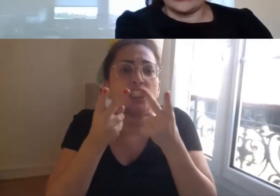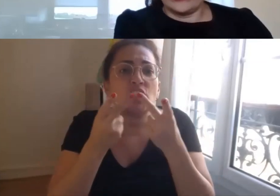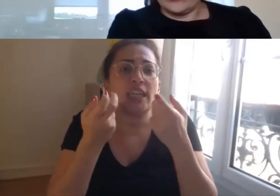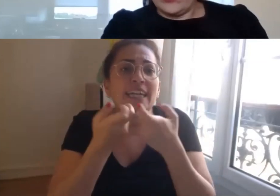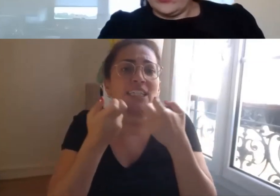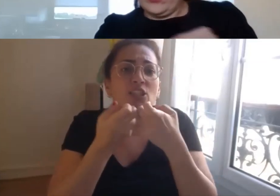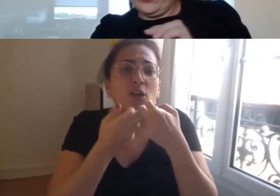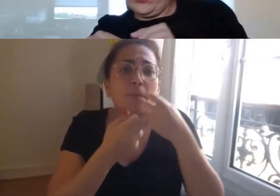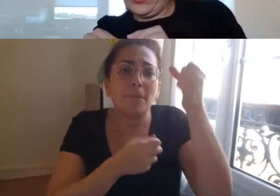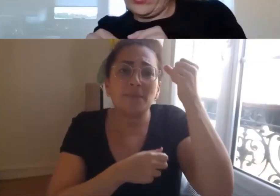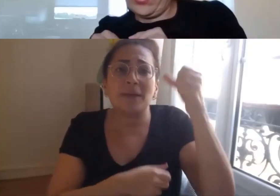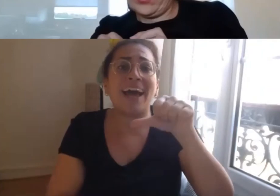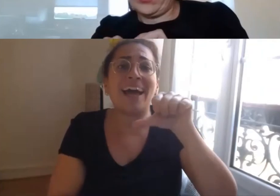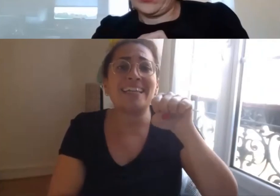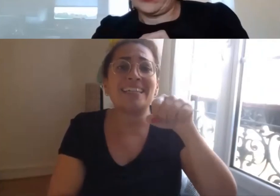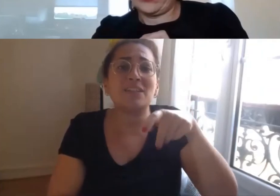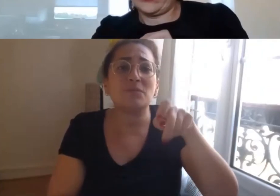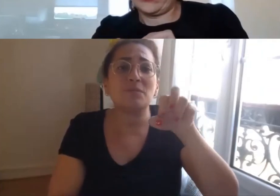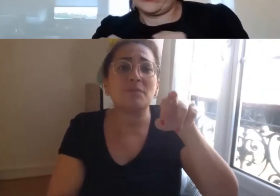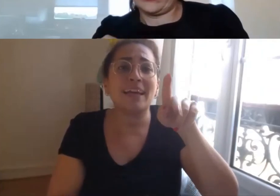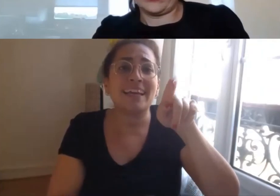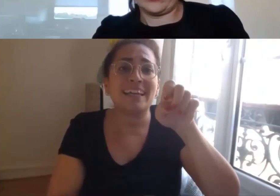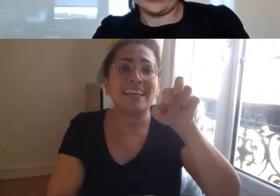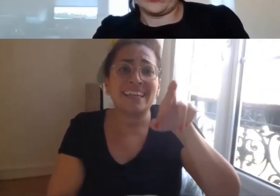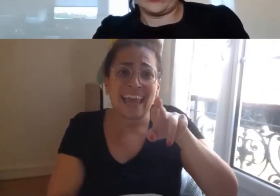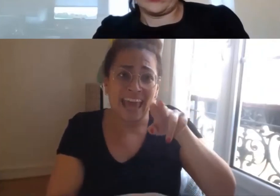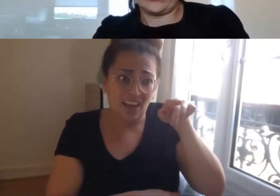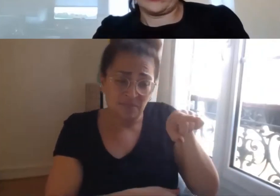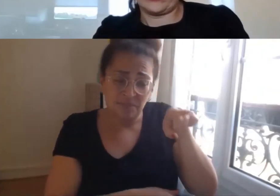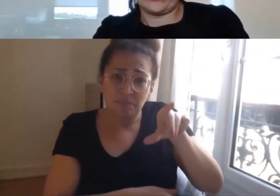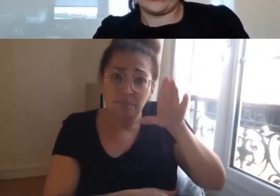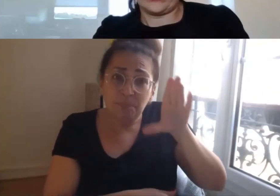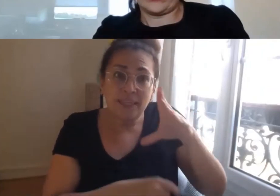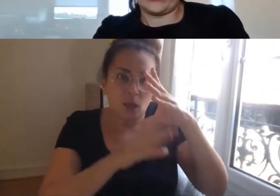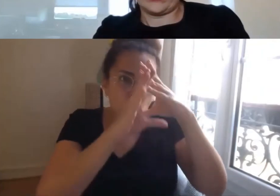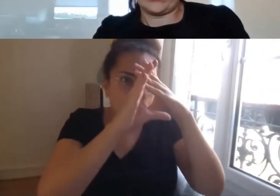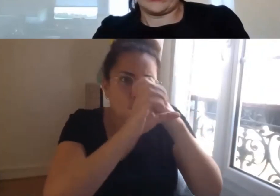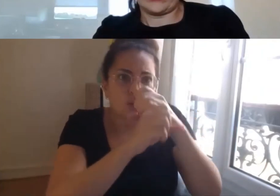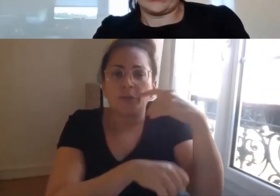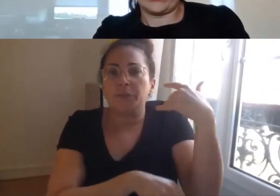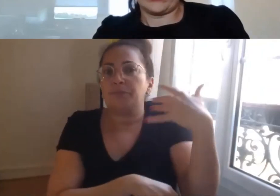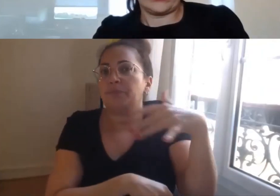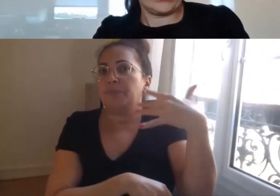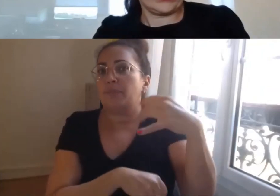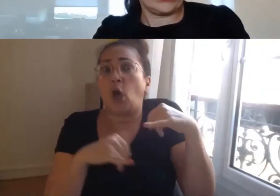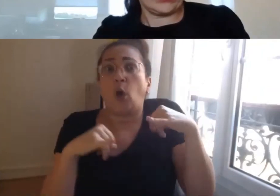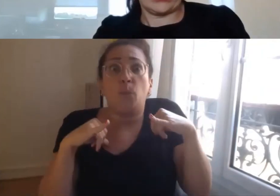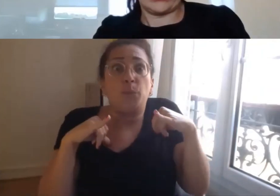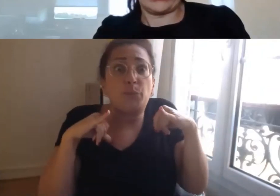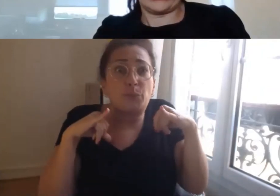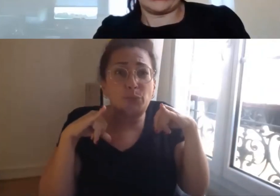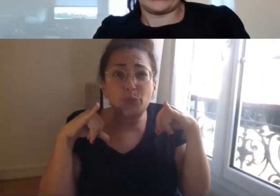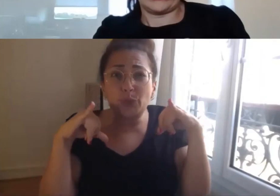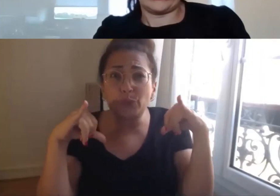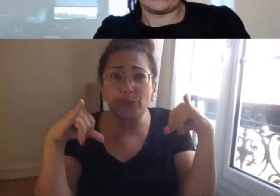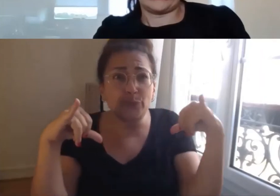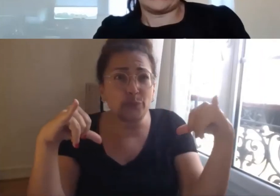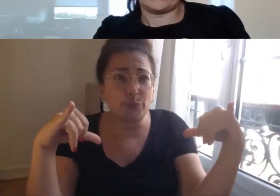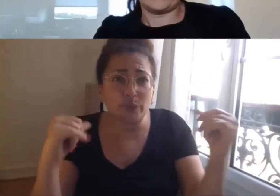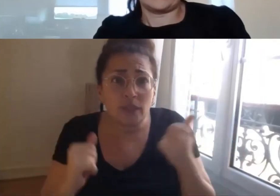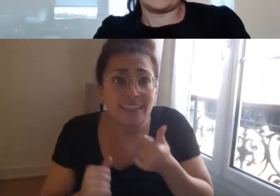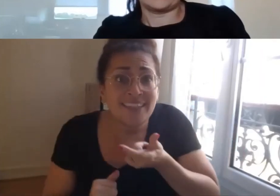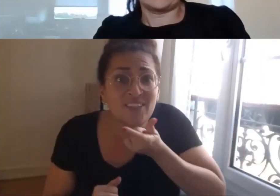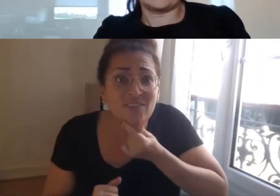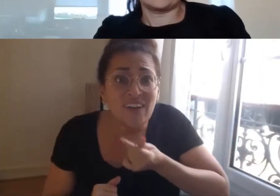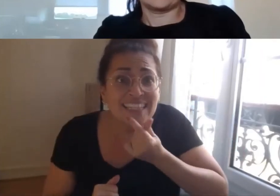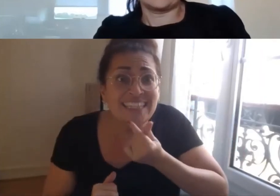qui ont une capacité de concentration extrême qui leur facilite les performances